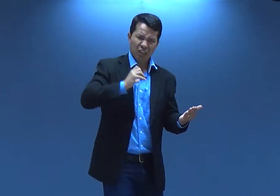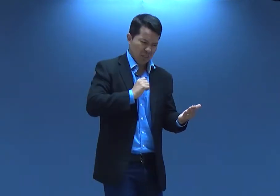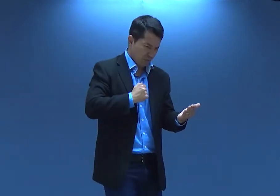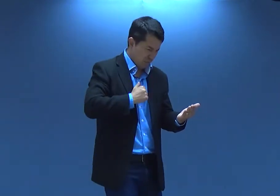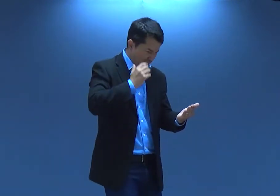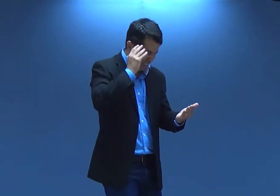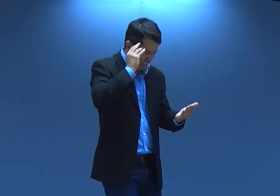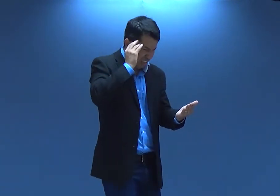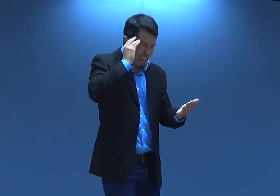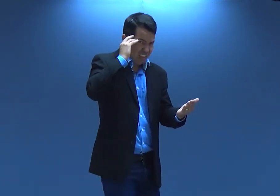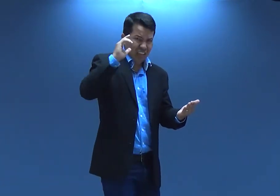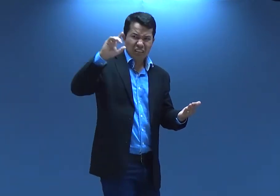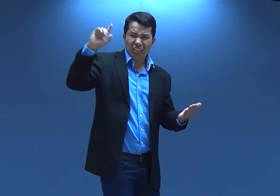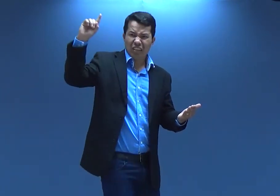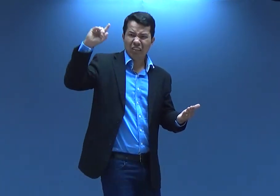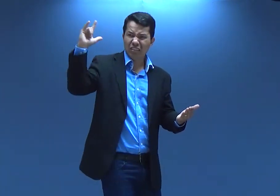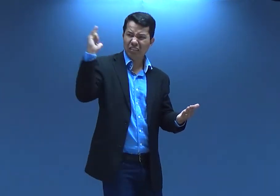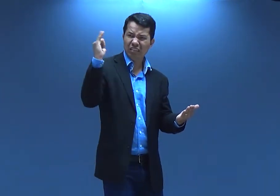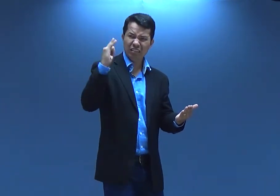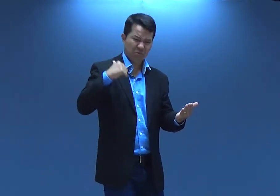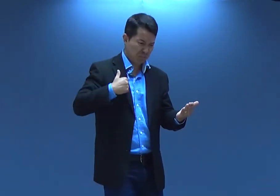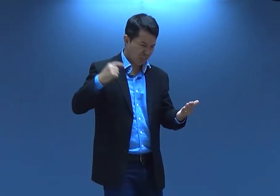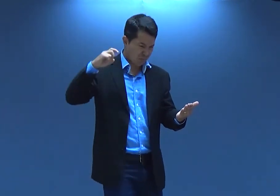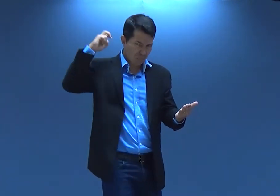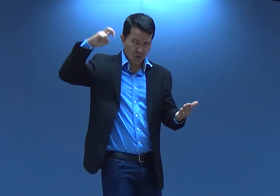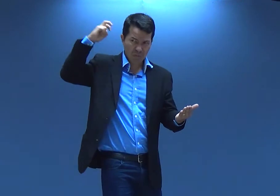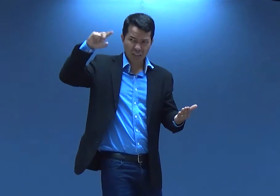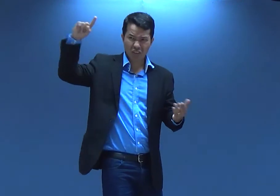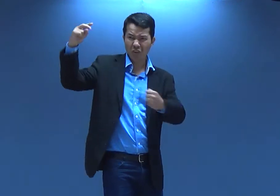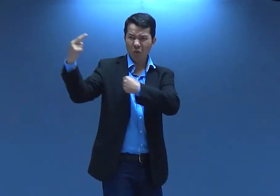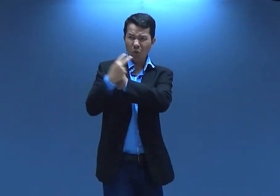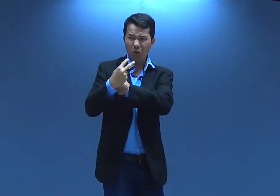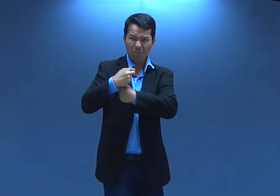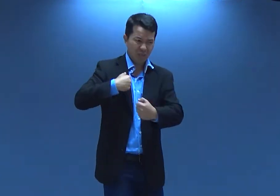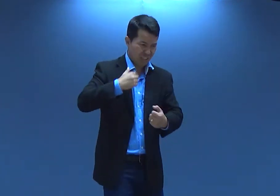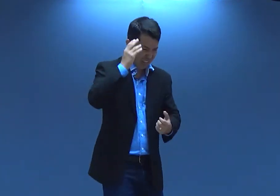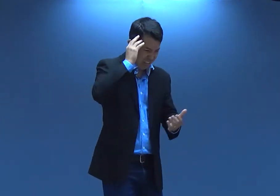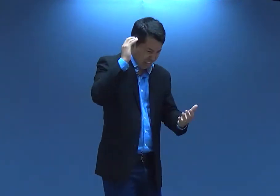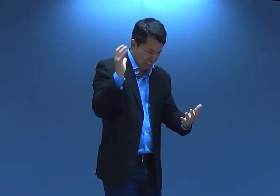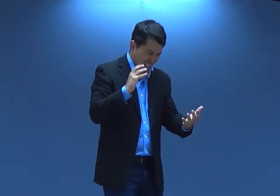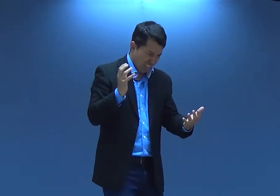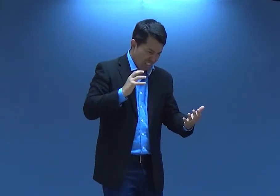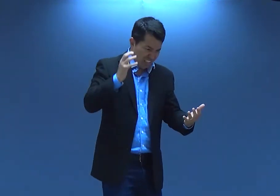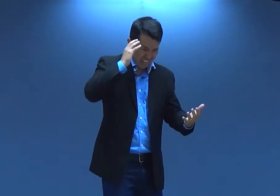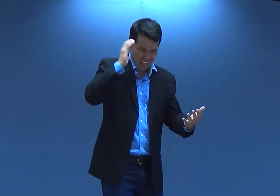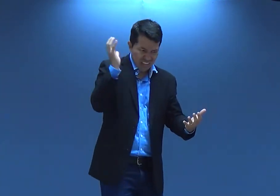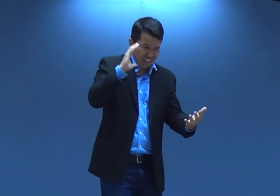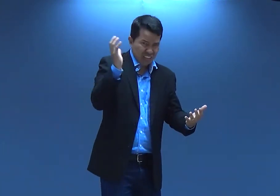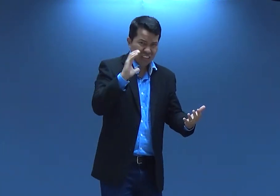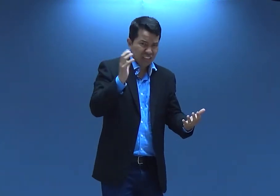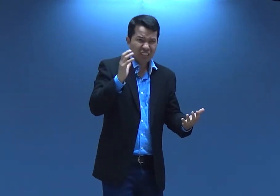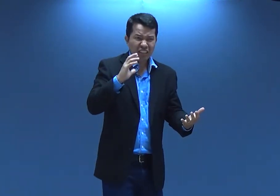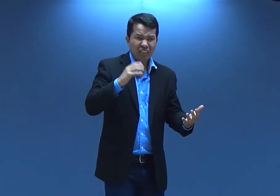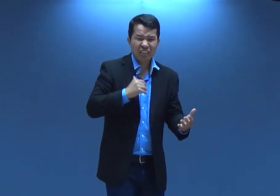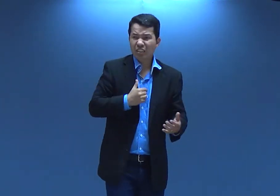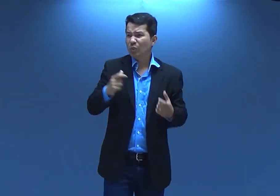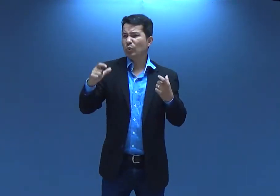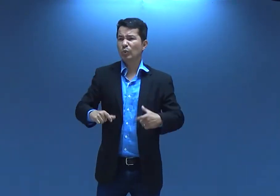Deus falando pra ele que amava ele e Deus mostrando amor mostrando preocupação mostrando cuidado e ele ali